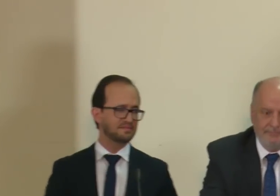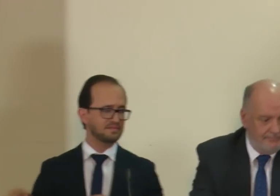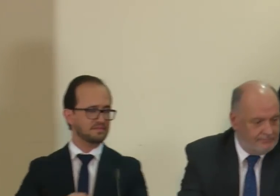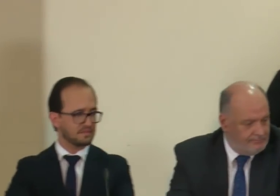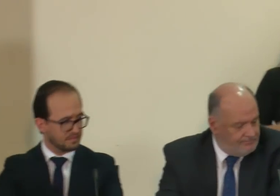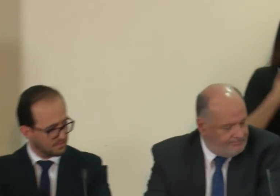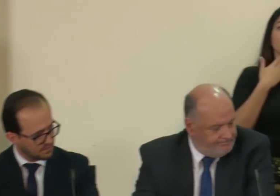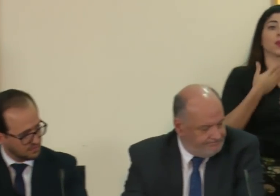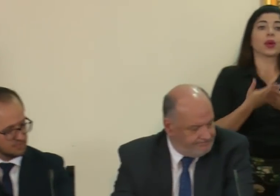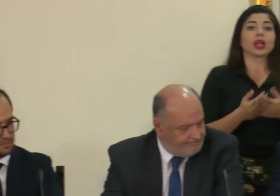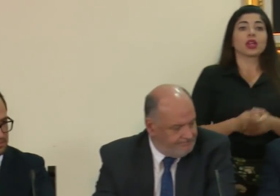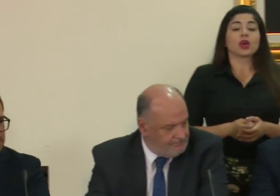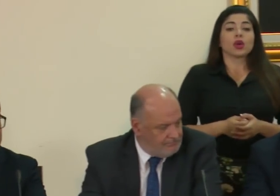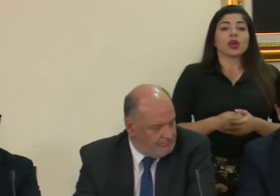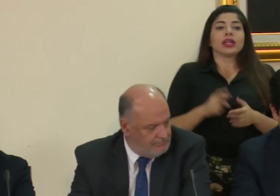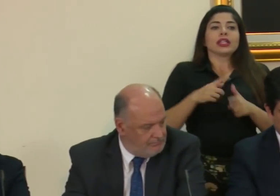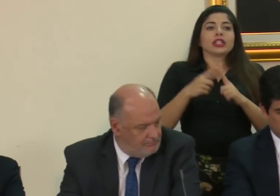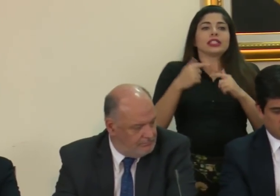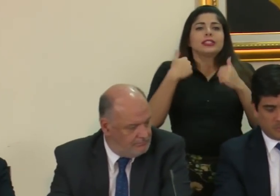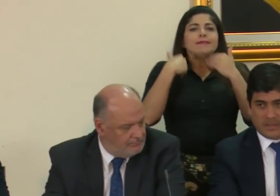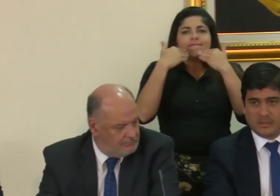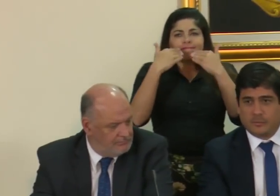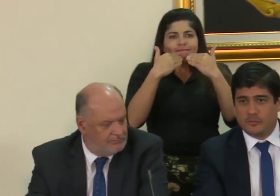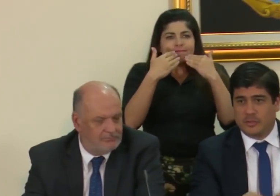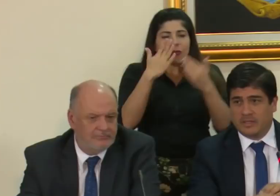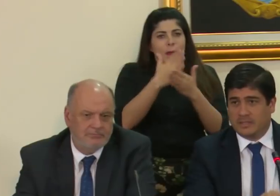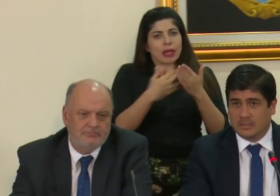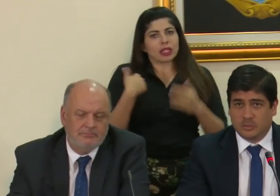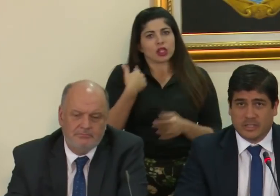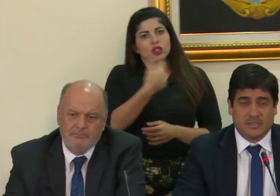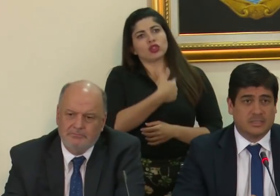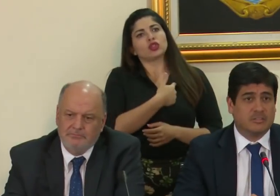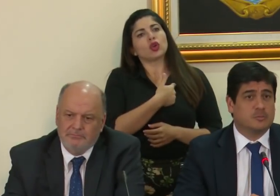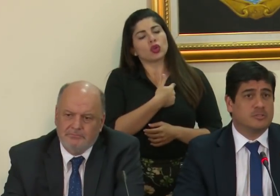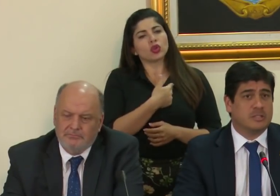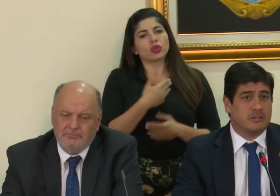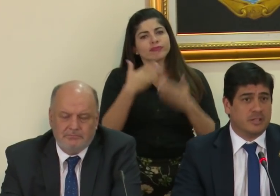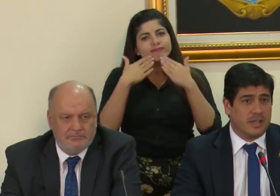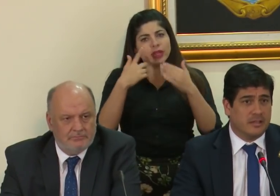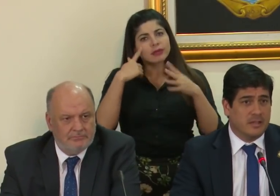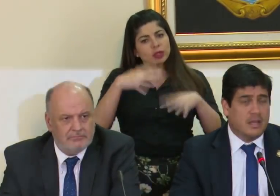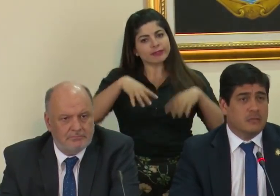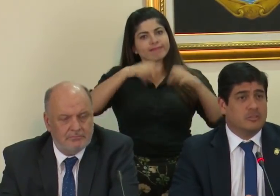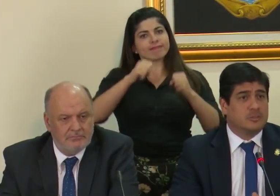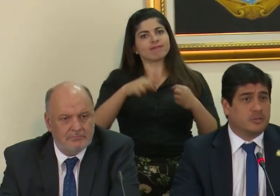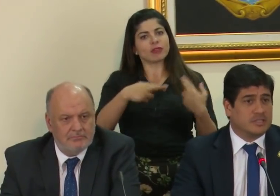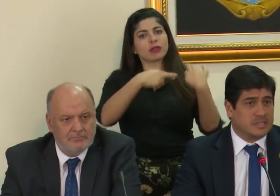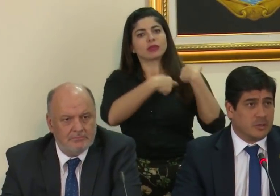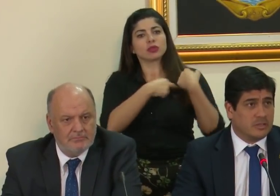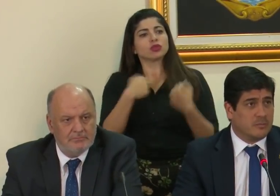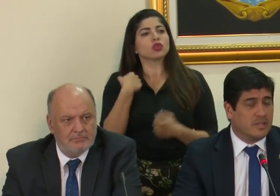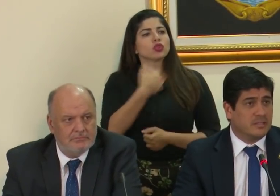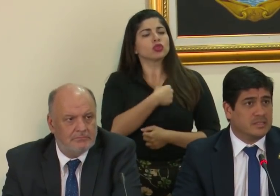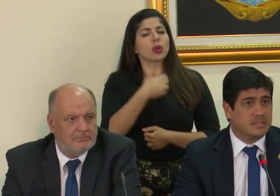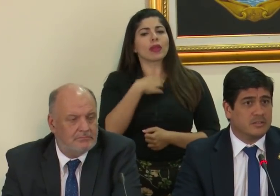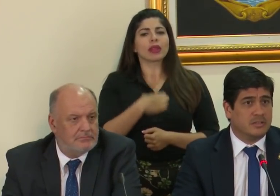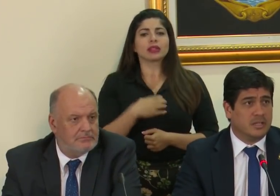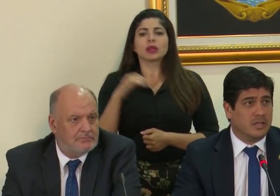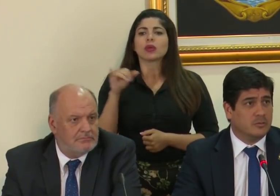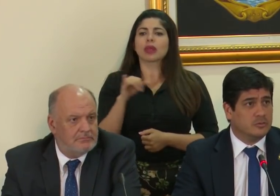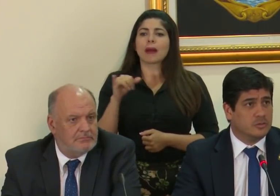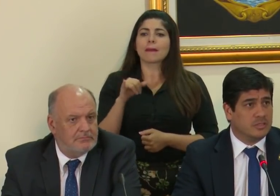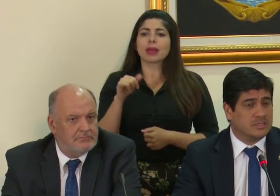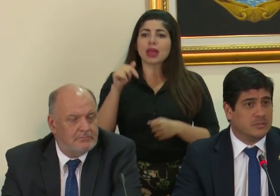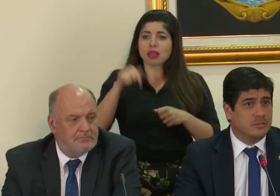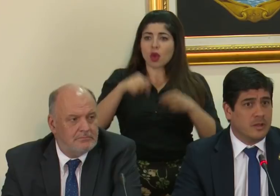Y bueno, yo les agradezco de nuestra parte profundamente al asumir esta responsabilidad. Nuestro deseo también de hacer